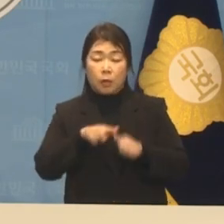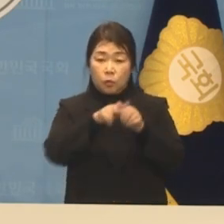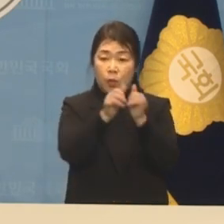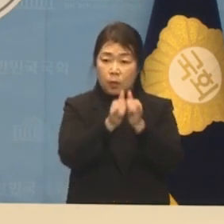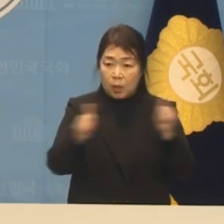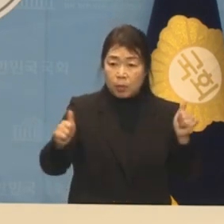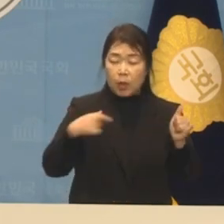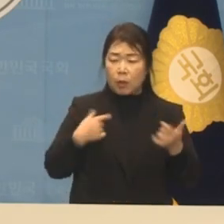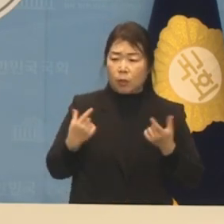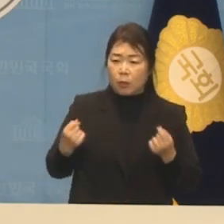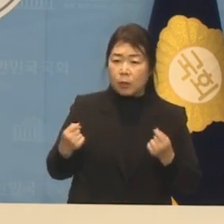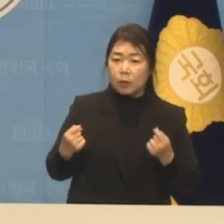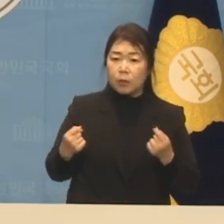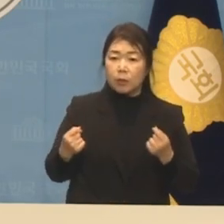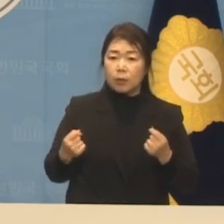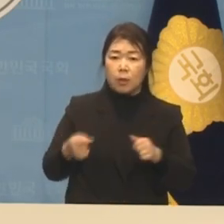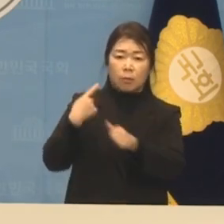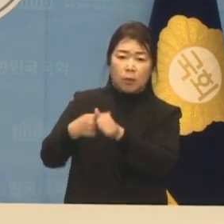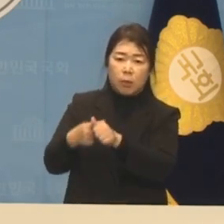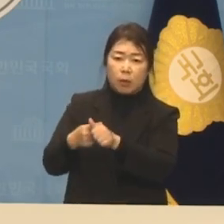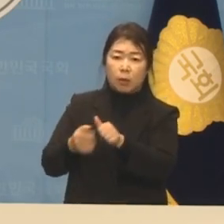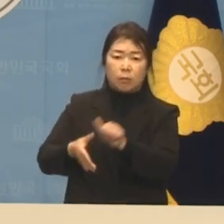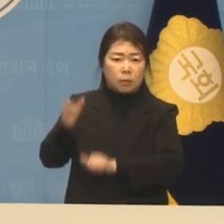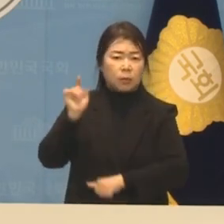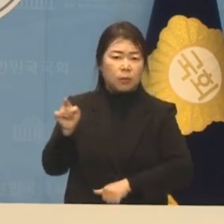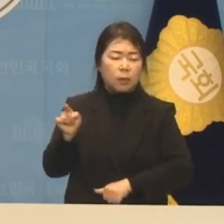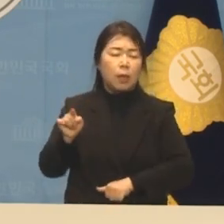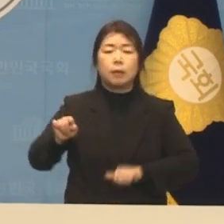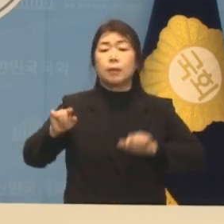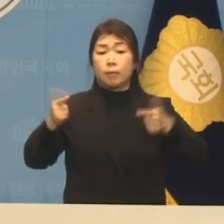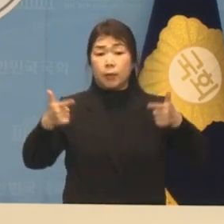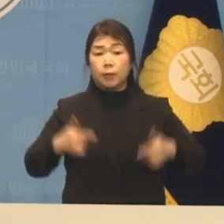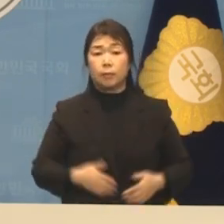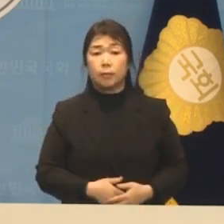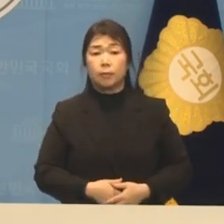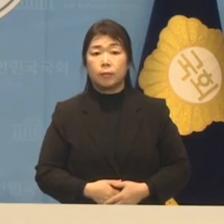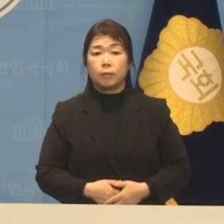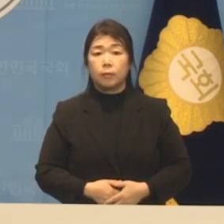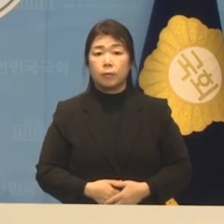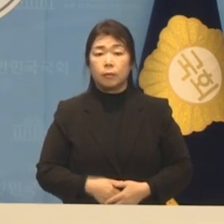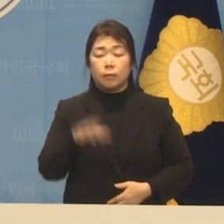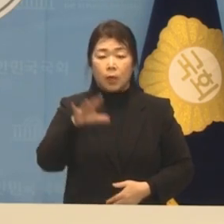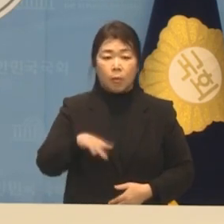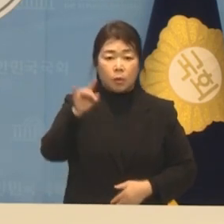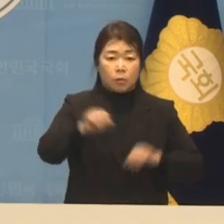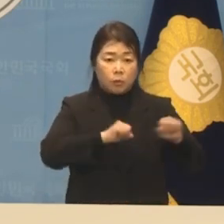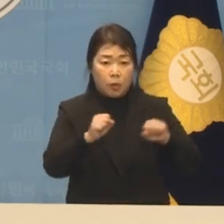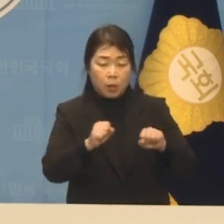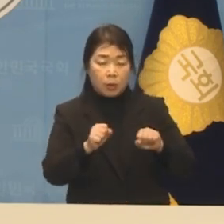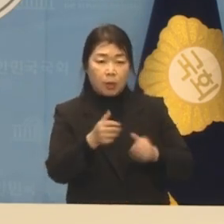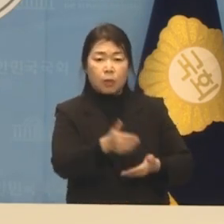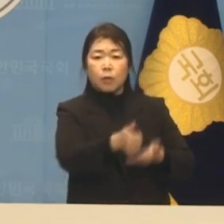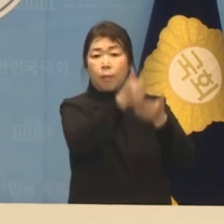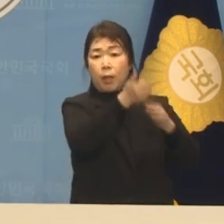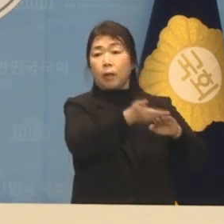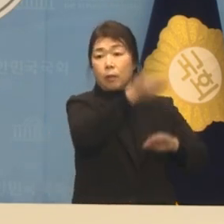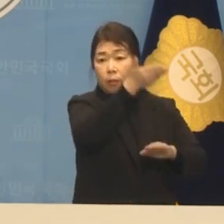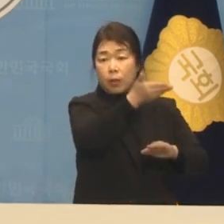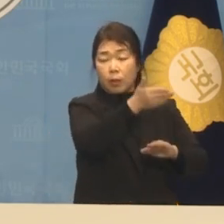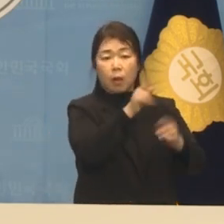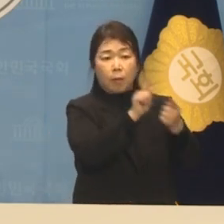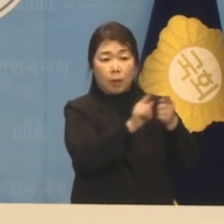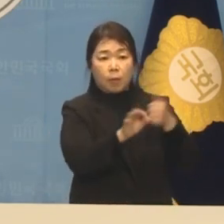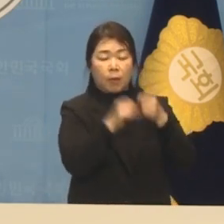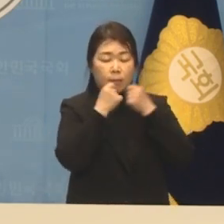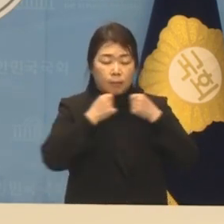인하영은 단 한 번도 비방하거나 비난하지 않습니다. 먼저 운동한 존귀한 선배로 만나면